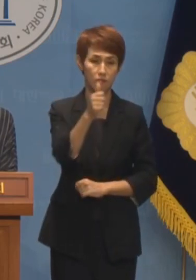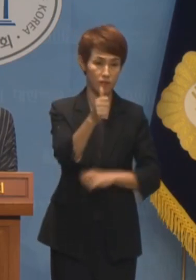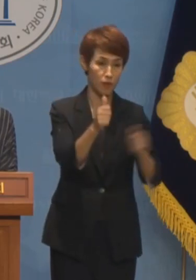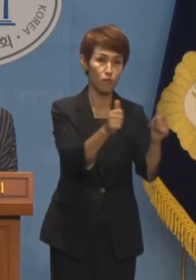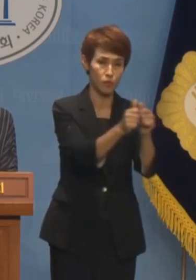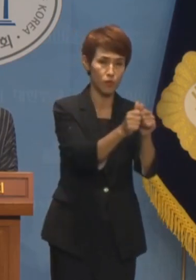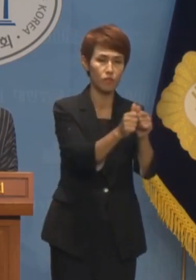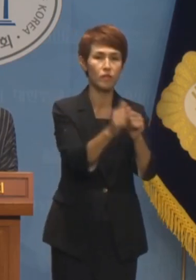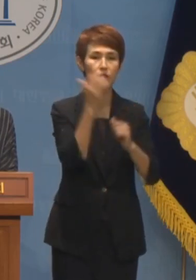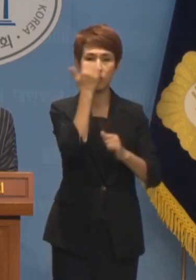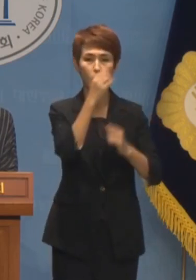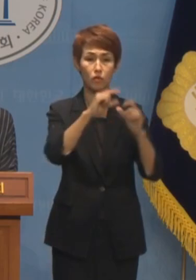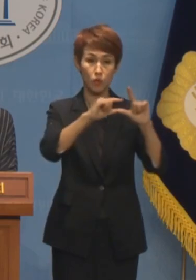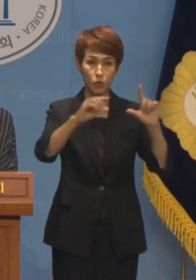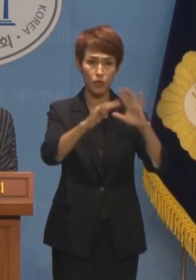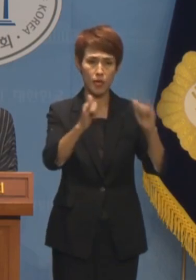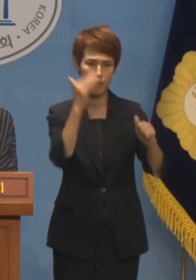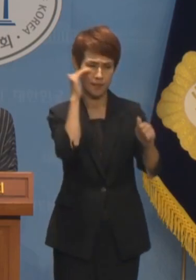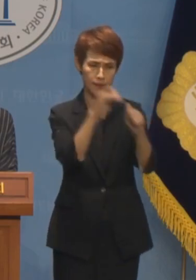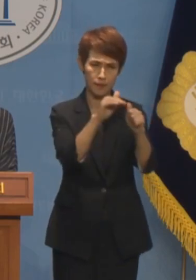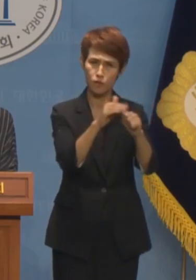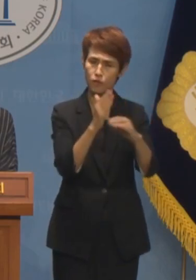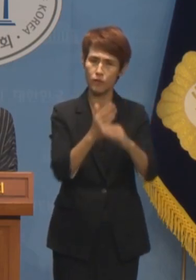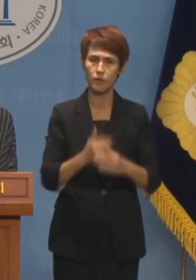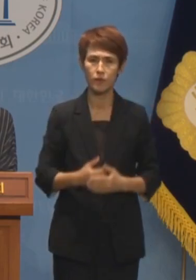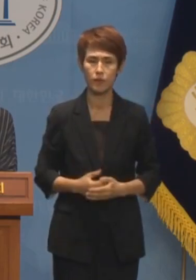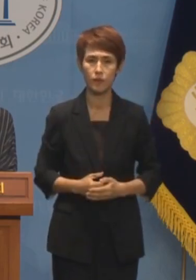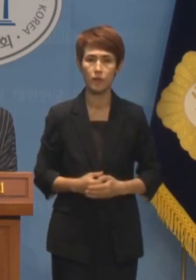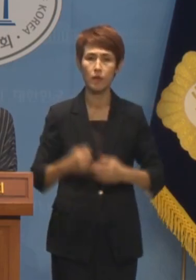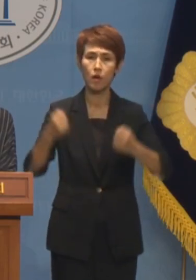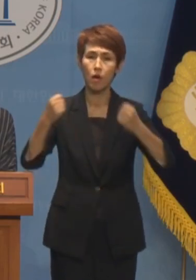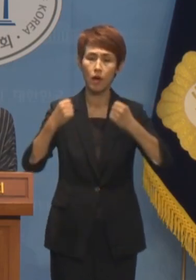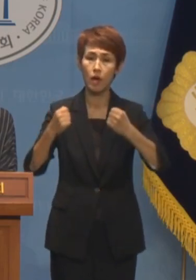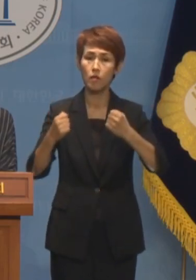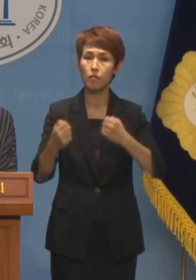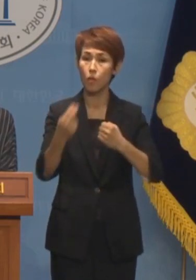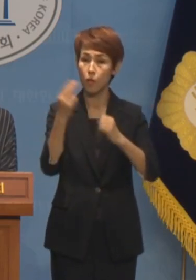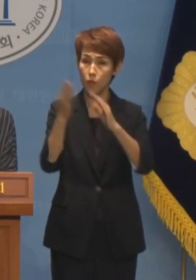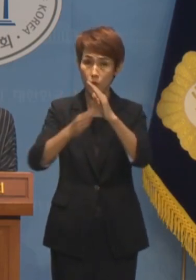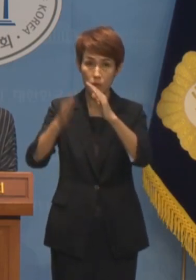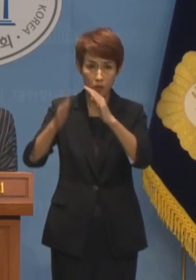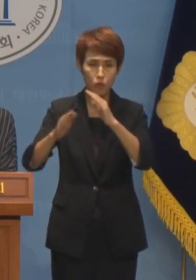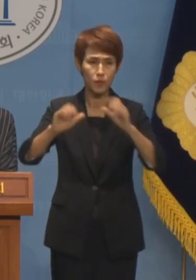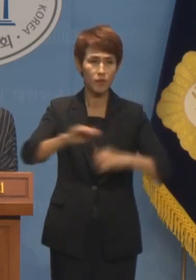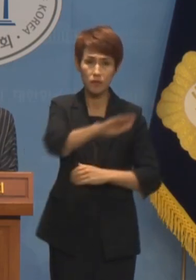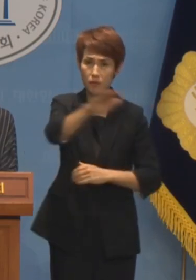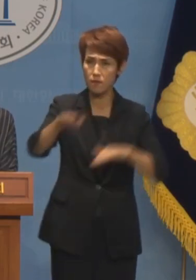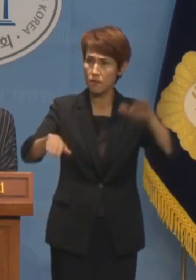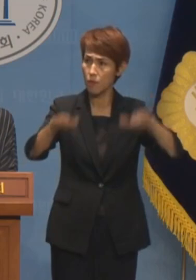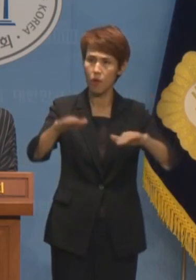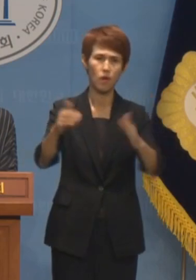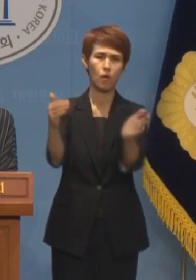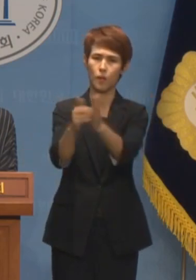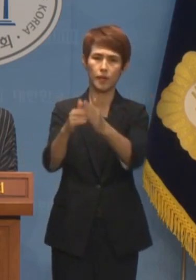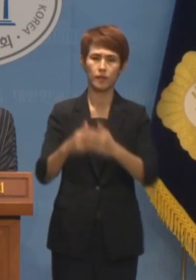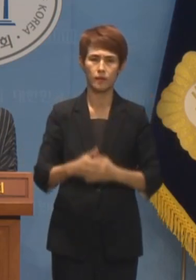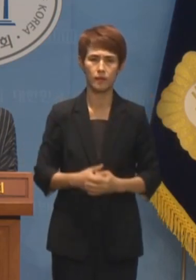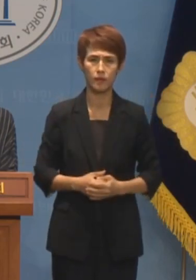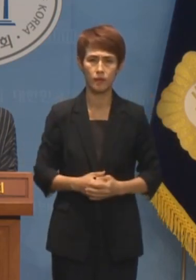성소수자를 괴롭히고 있습니다. 건강보험공단은 국민을 대상으로 차별 행위 그만두시고